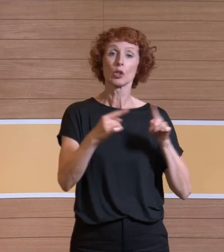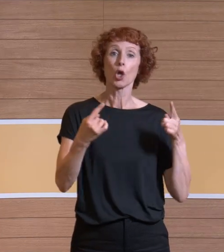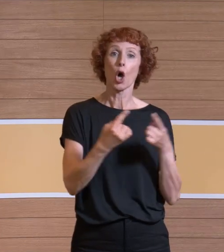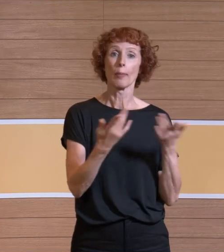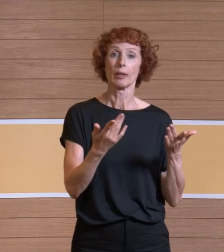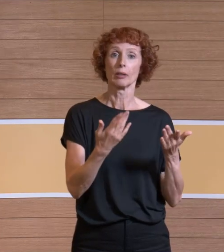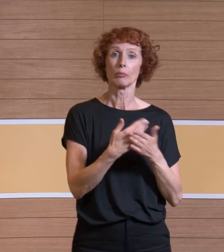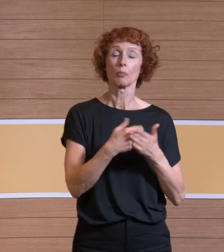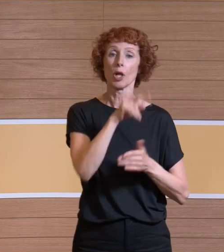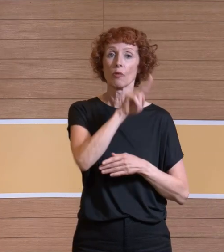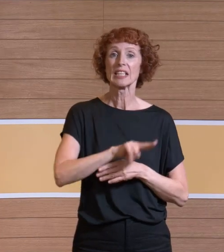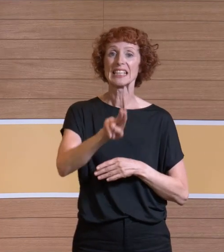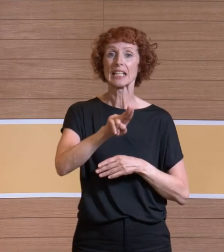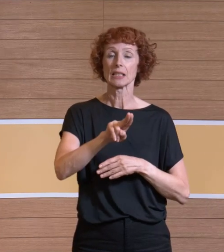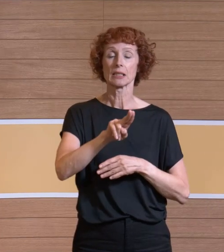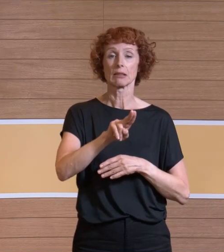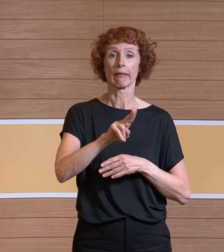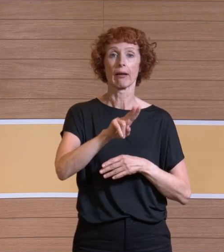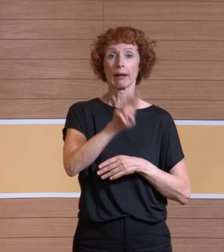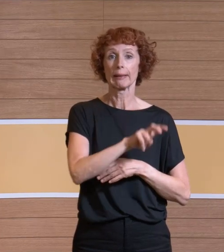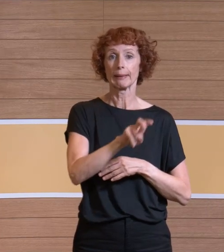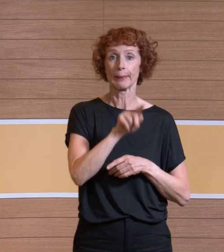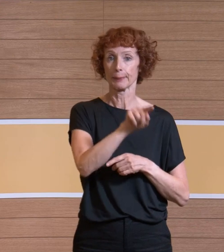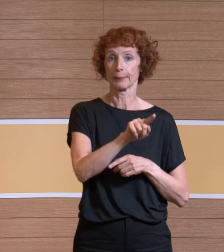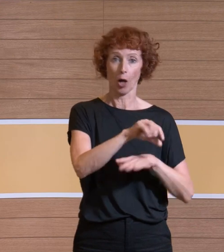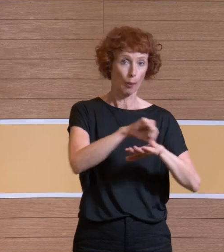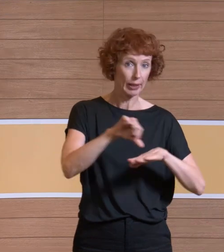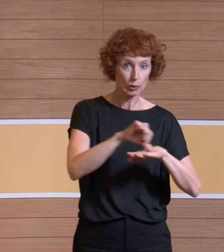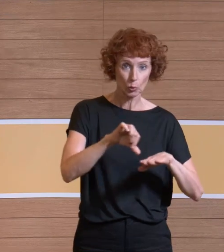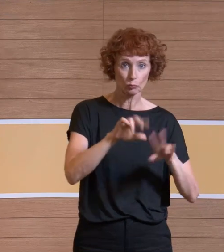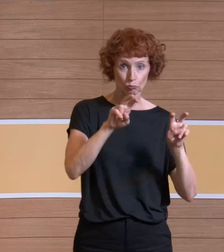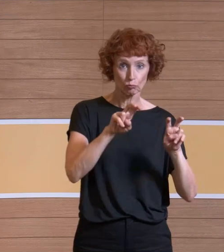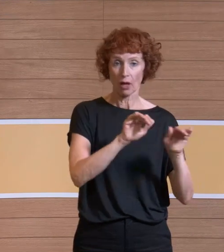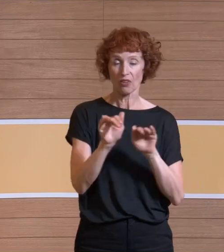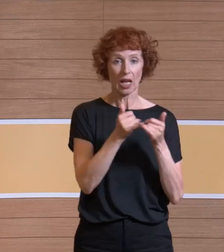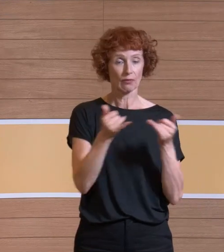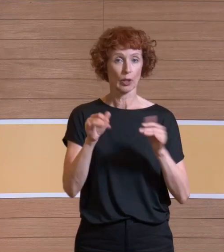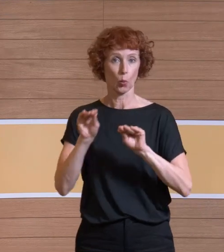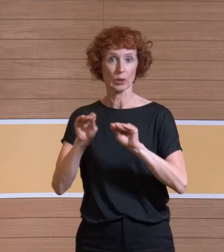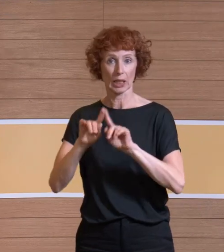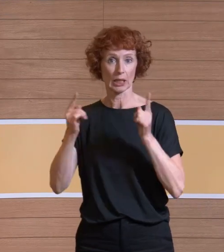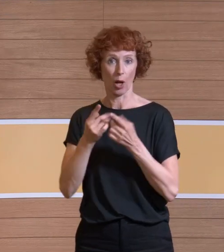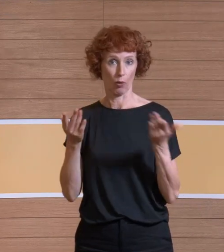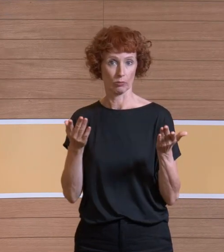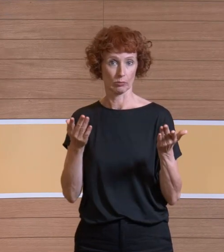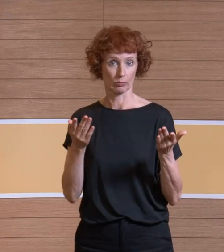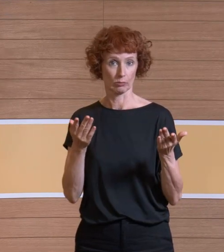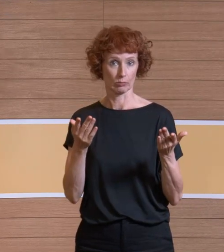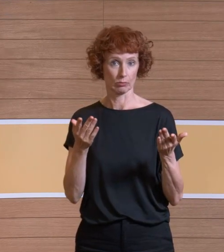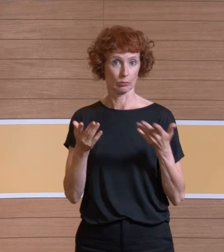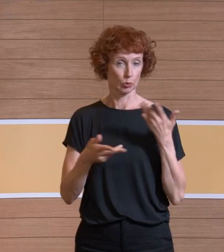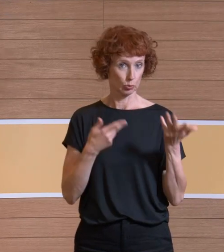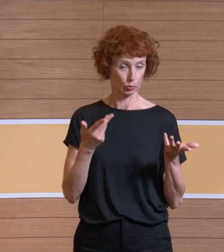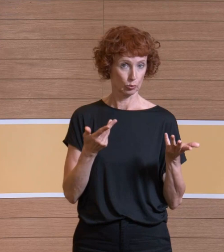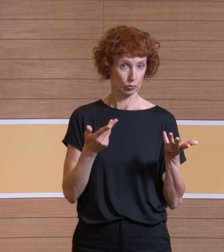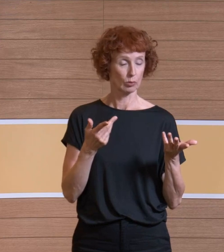in Unikliniken, wo auch operiert wird. Das ist im Prinzip auch ein Unterrichtsraum, kann man auch so sehen. Das ist sauber definiert. Wir können